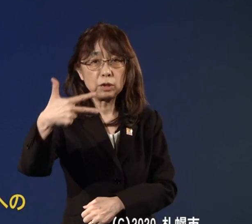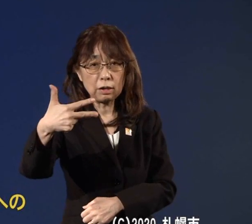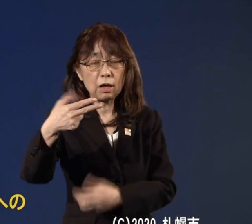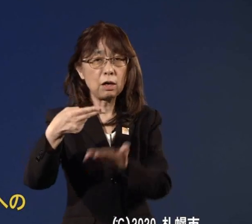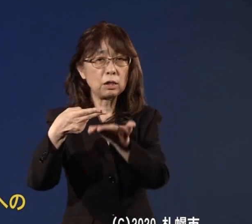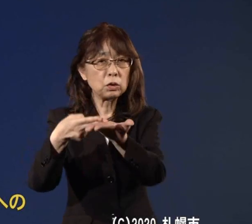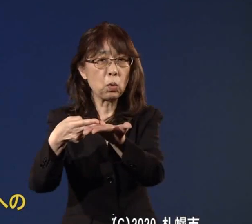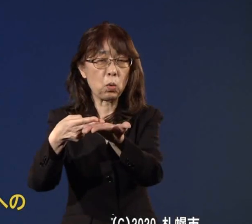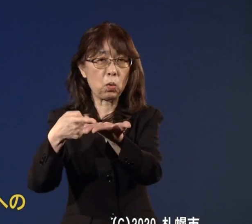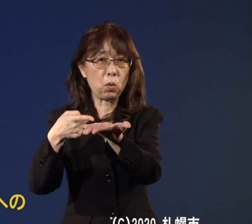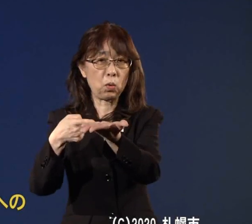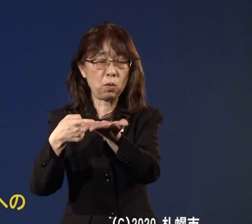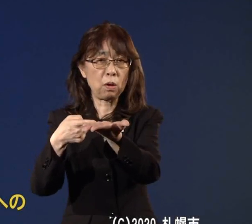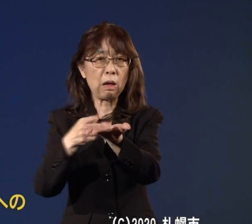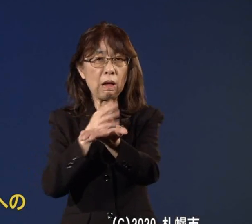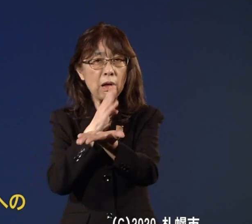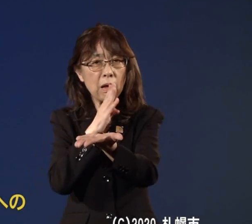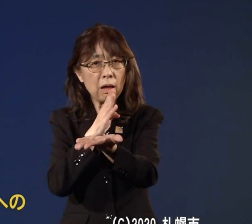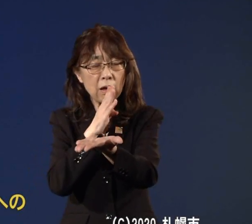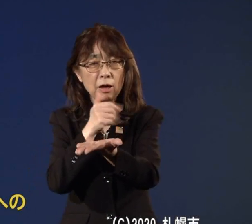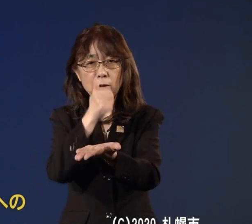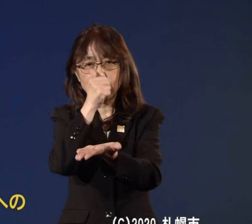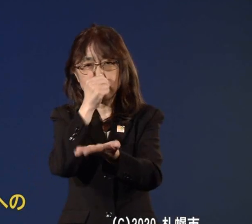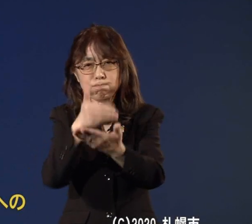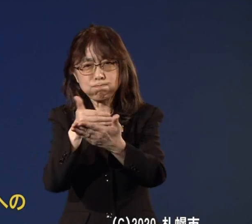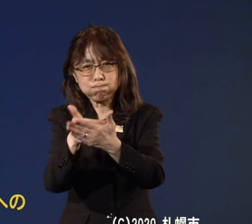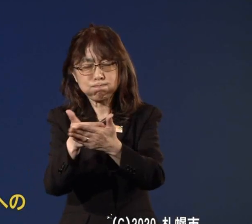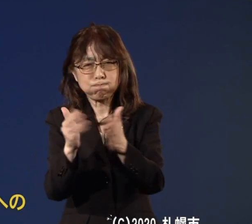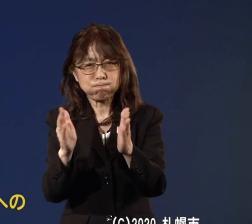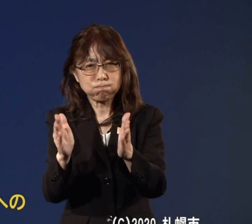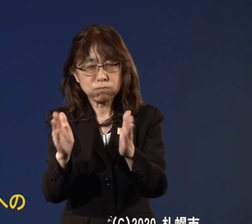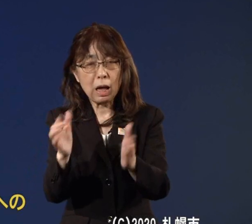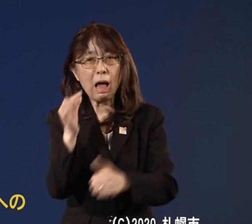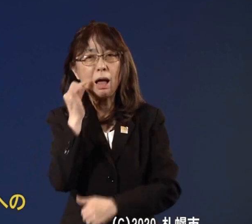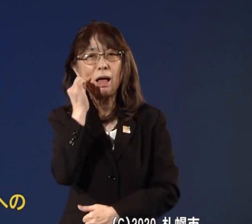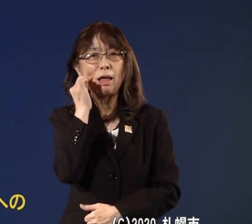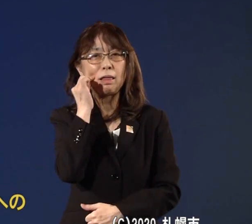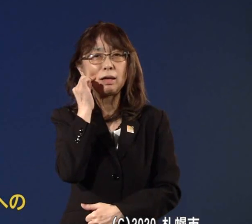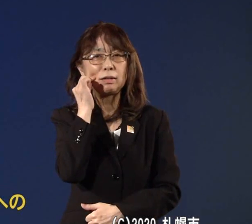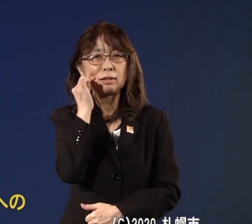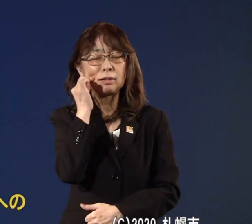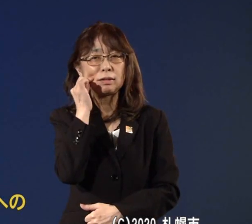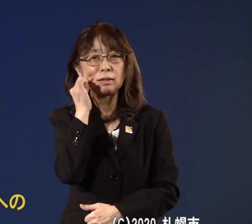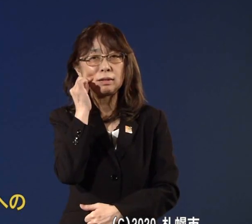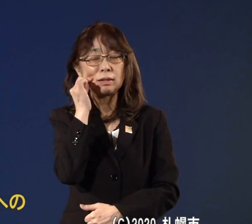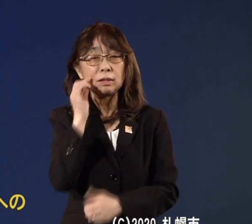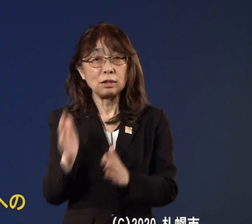決して十分な数字とは言えませんそこでこの